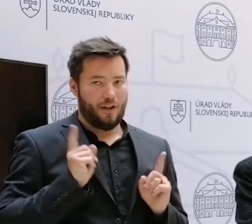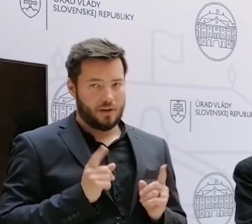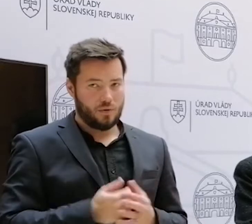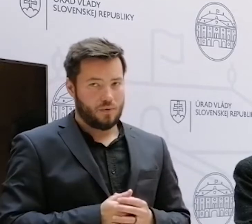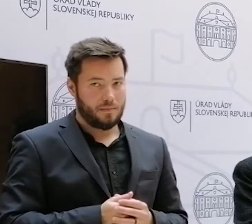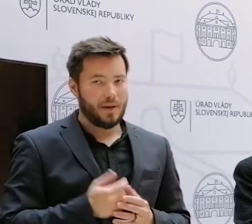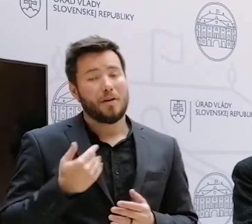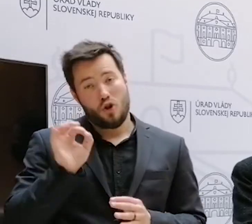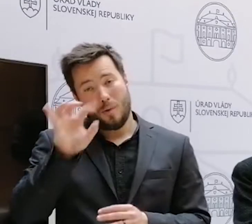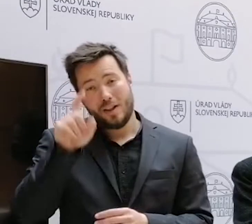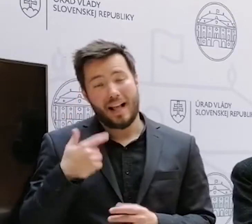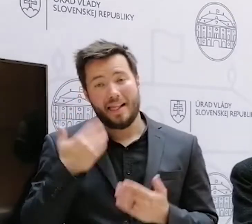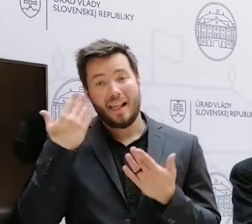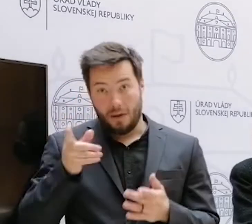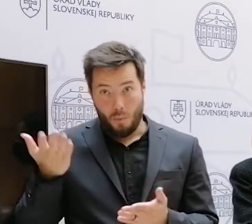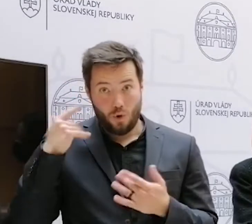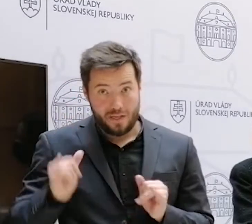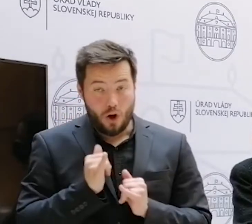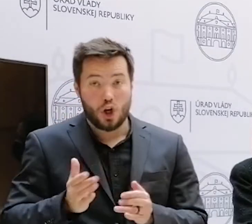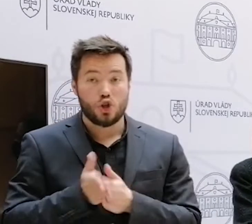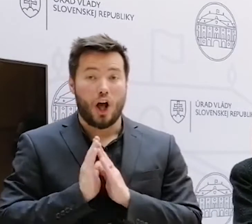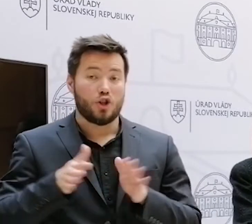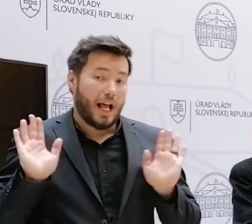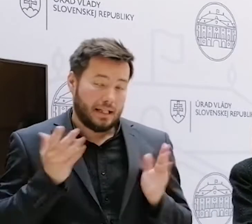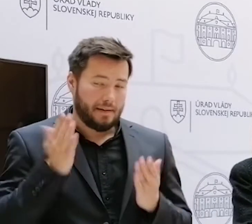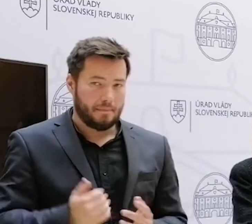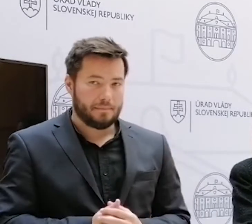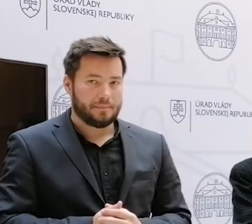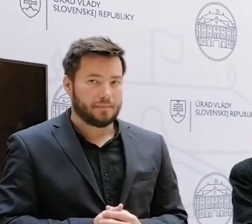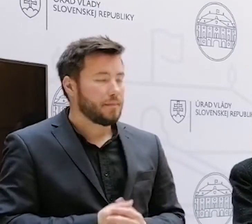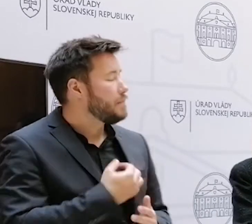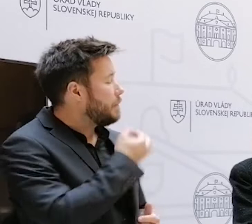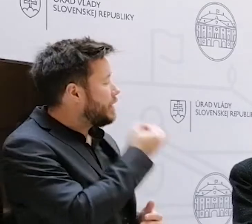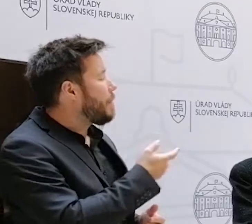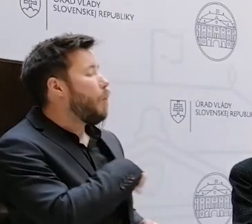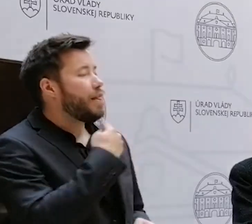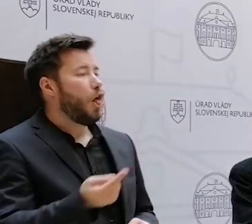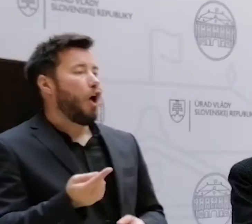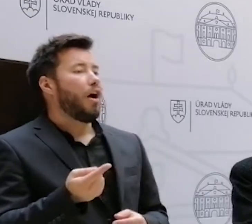žiadov z o azyl si podal. A koľko môže v tejto situácii trvať proces vydania ho?